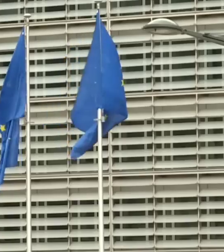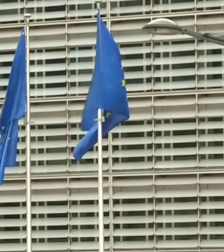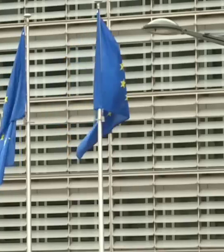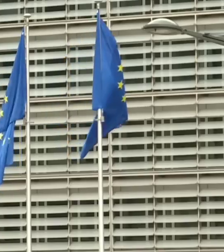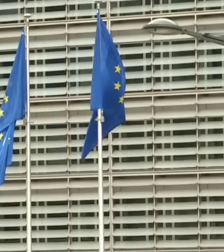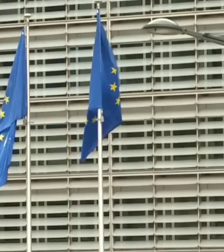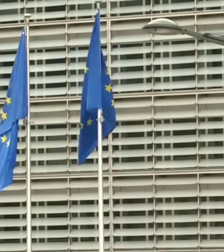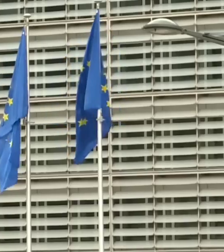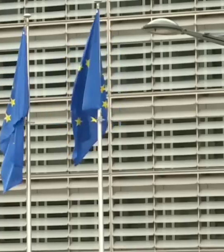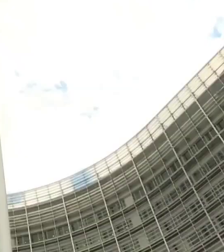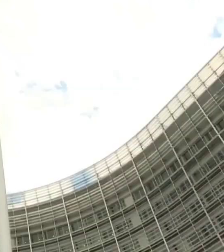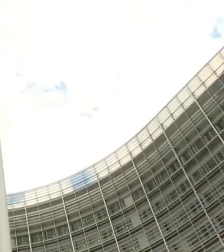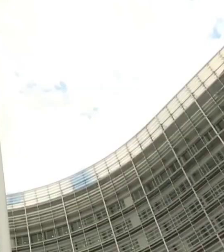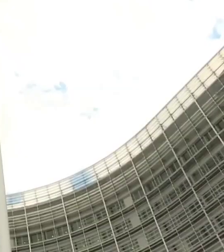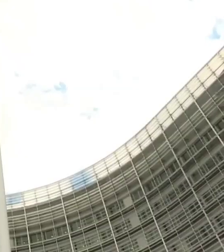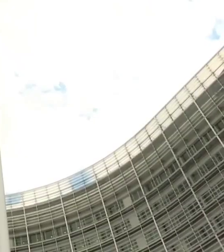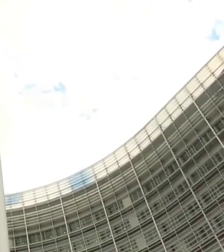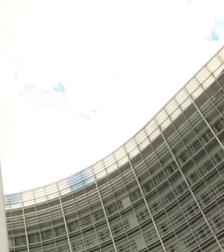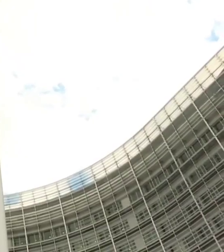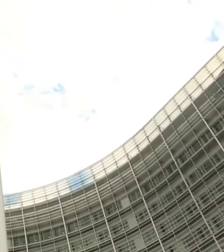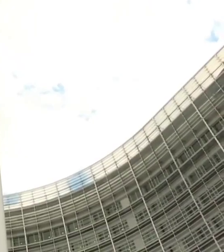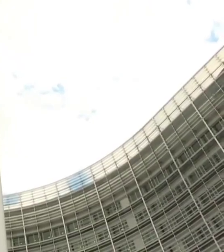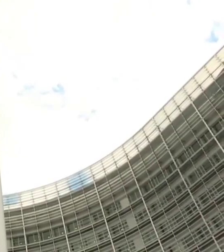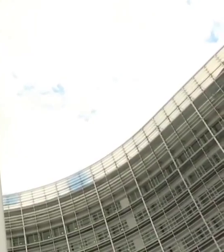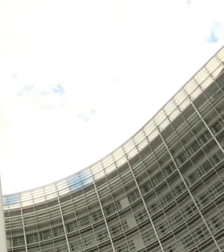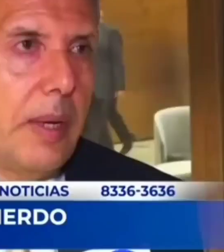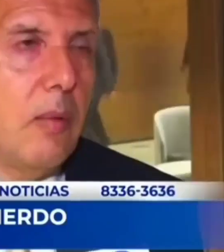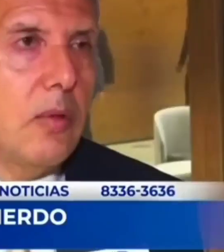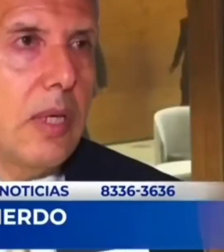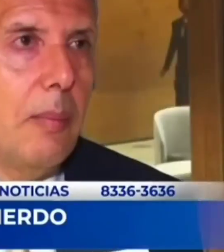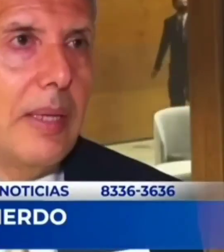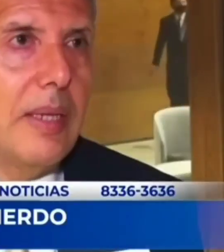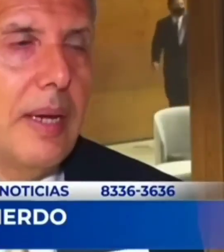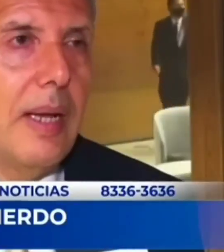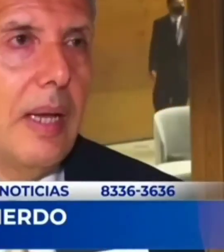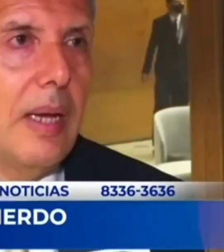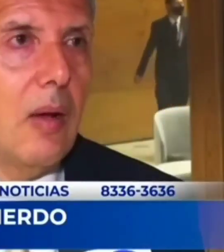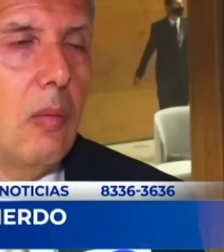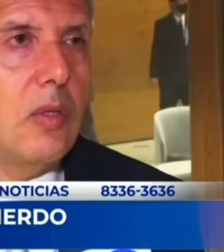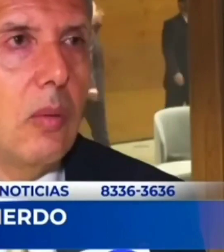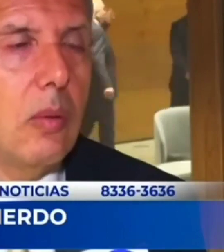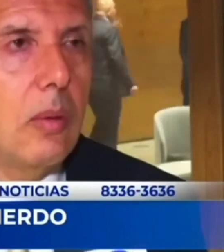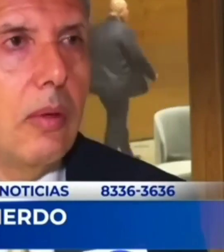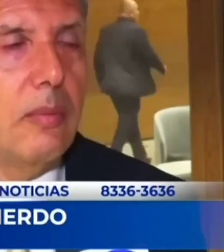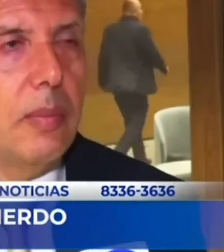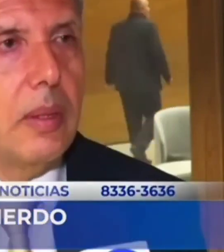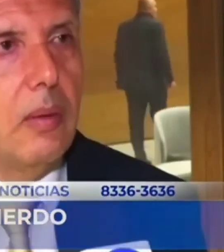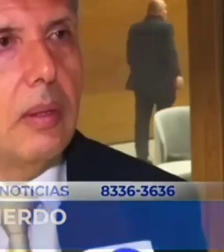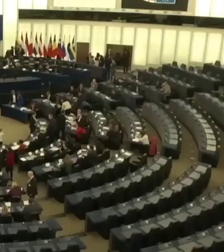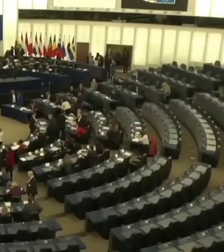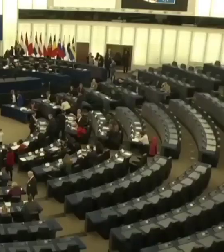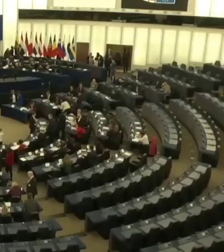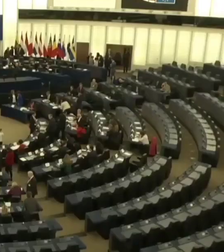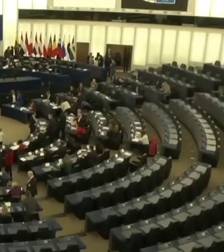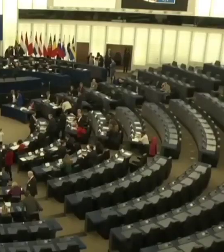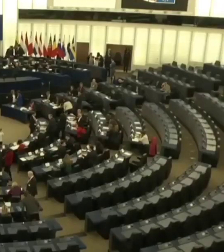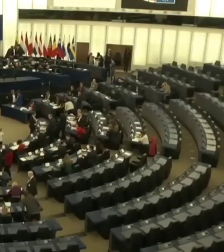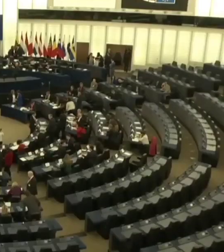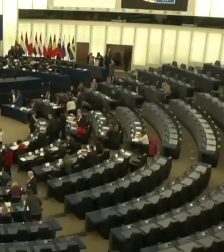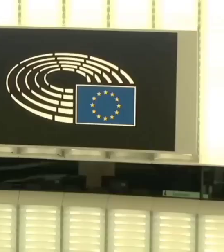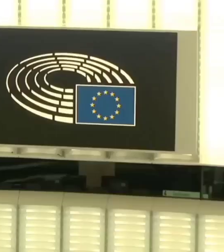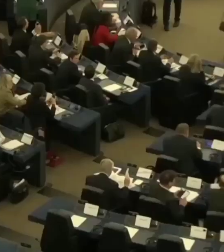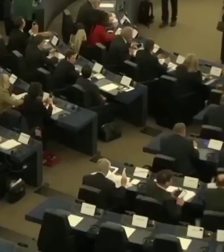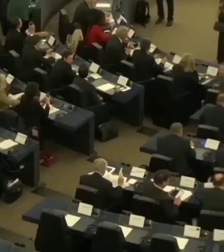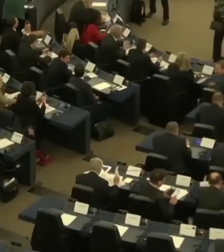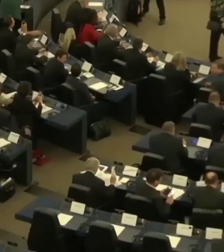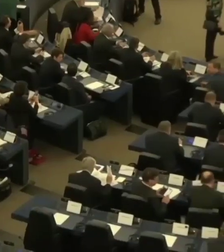apoyar el resello. En principio eso es así. Esperemos qué pasará en la comisión respectiva. Con respecto a esto, han